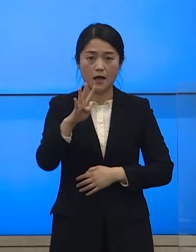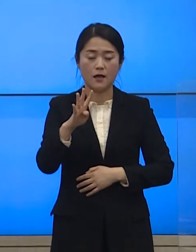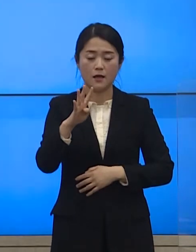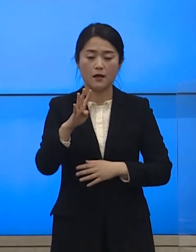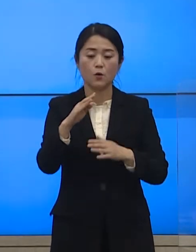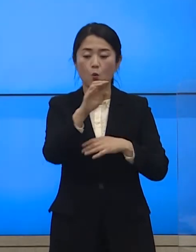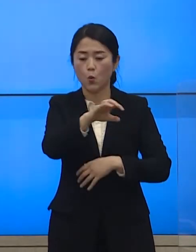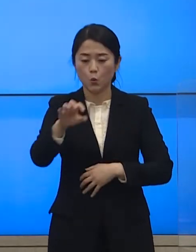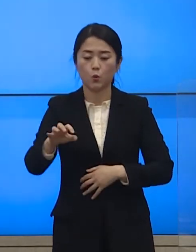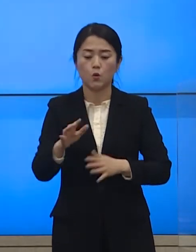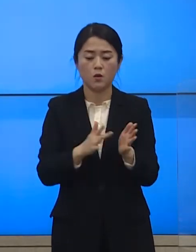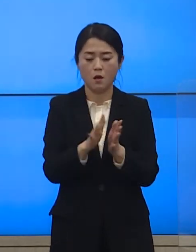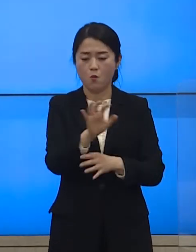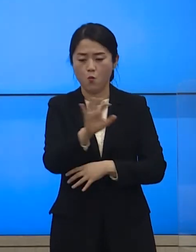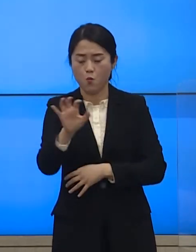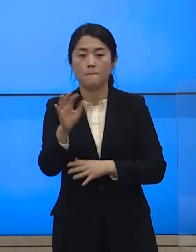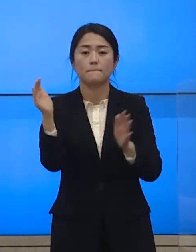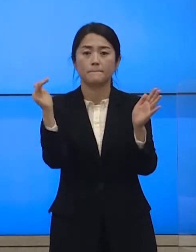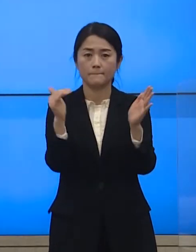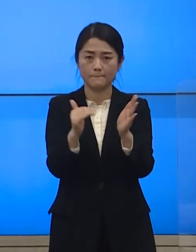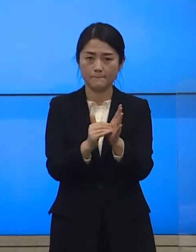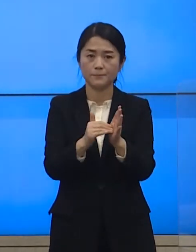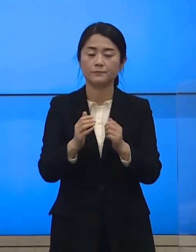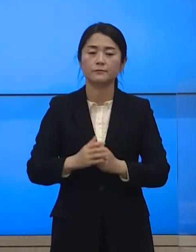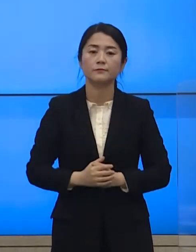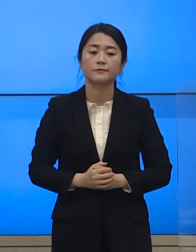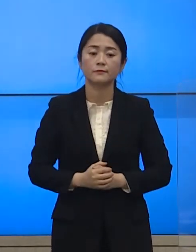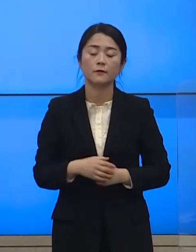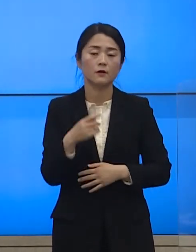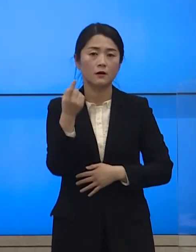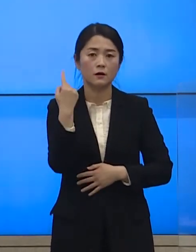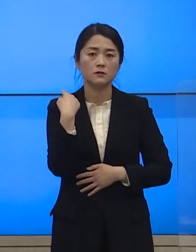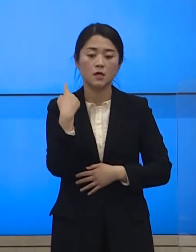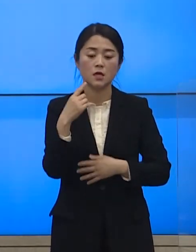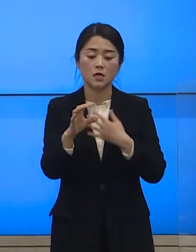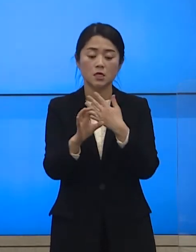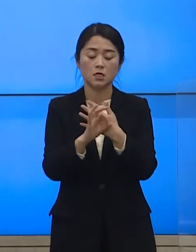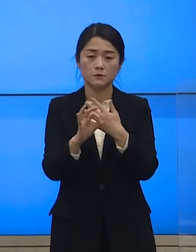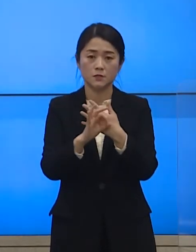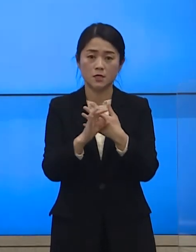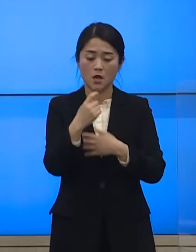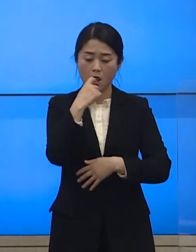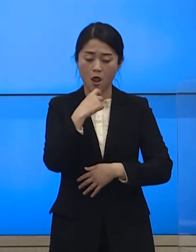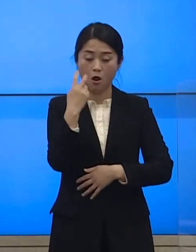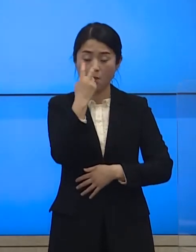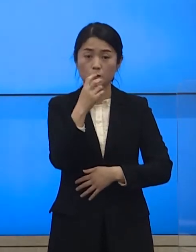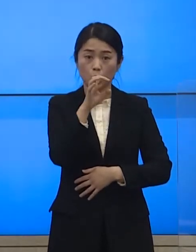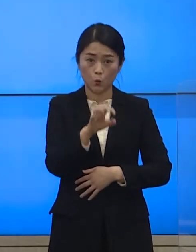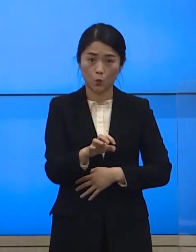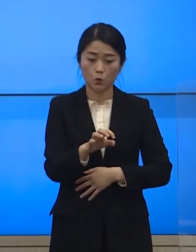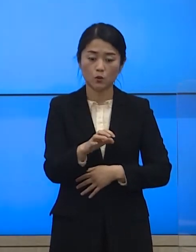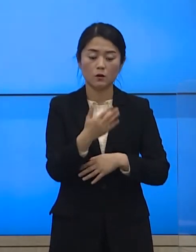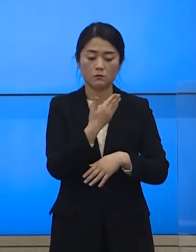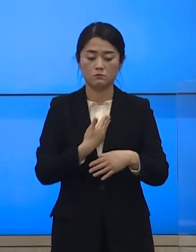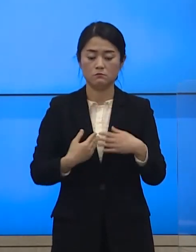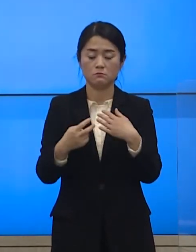신속히 완료하였습니다 어제 임시선별검사소 및